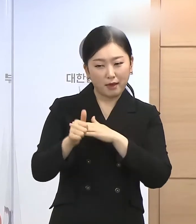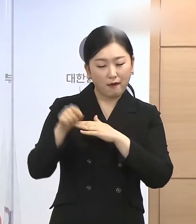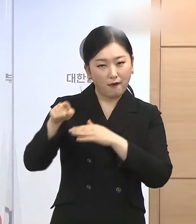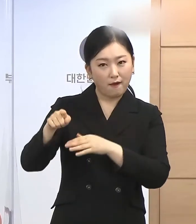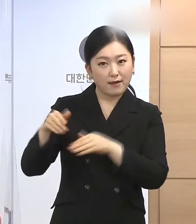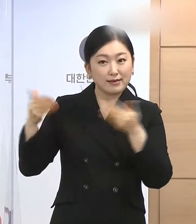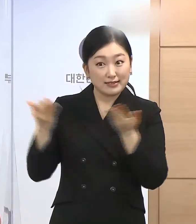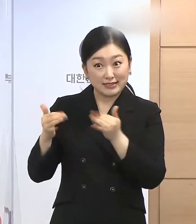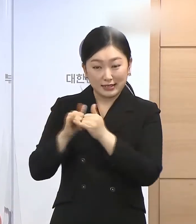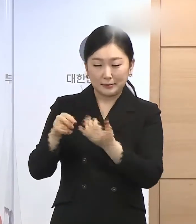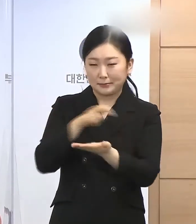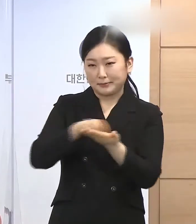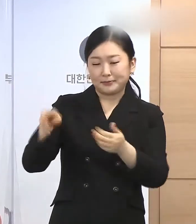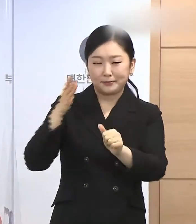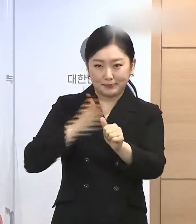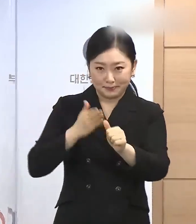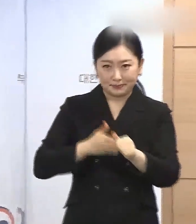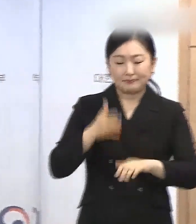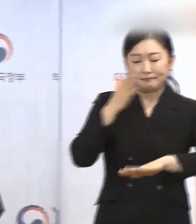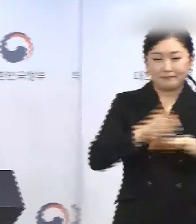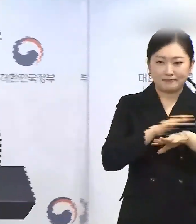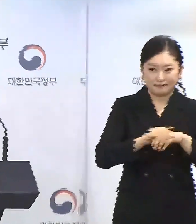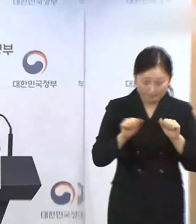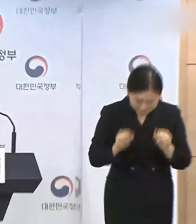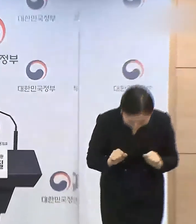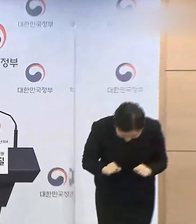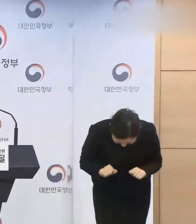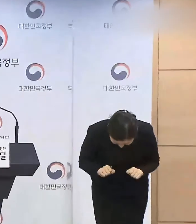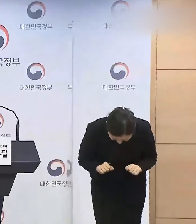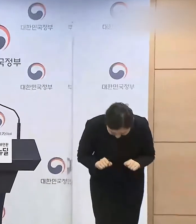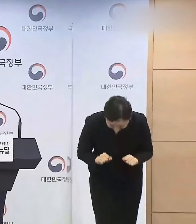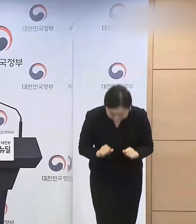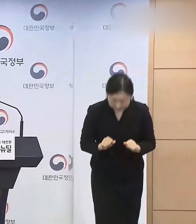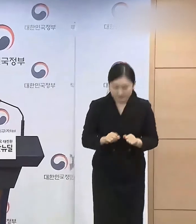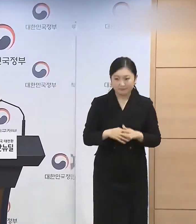선거 답변 드리도록 하겠습니다. 감사합니다. 네, 감사합니다.